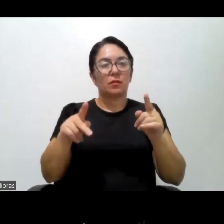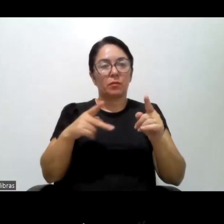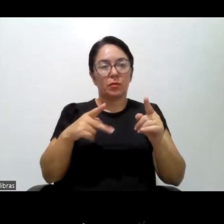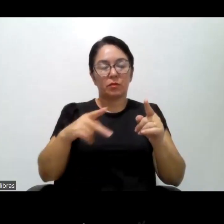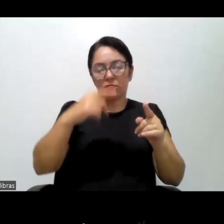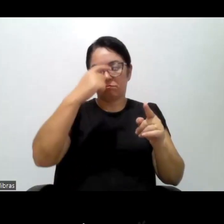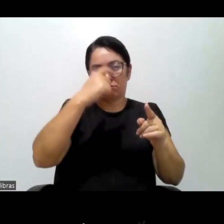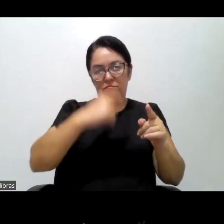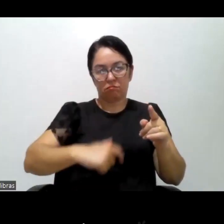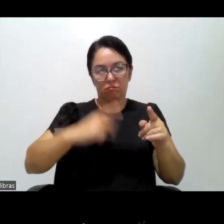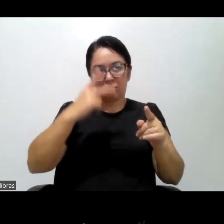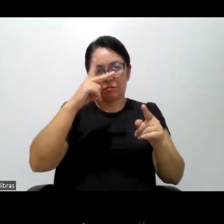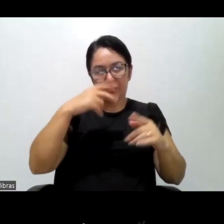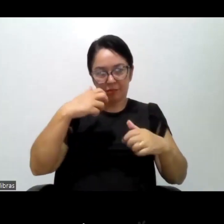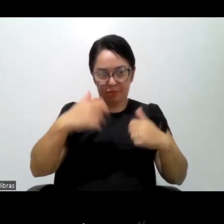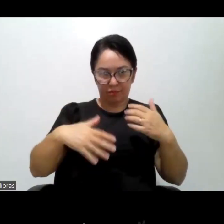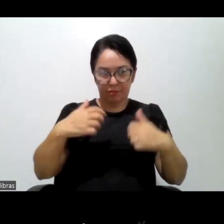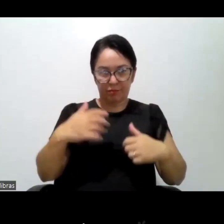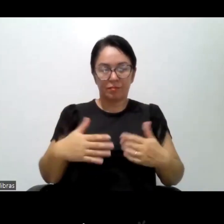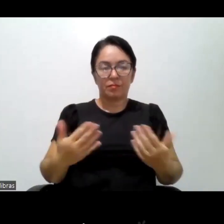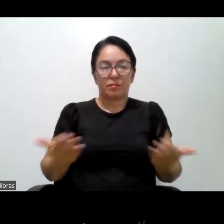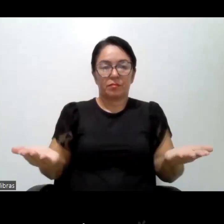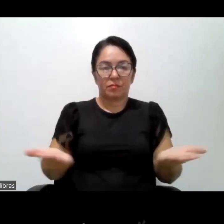Pois é, então iniciamos nesse momento